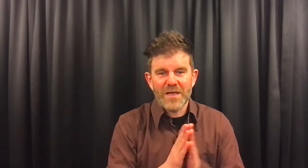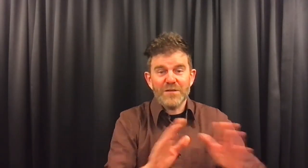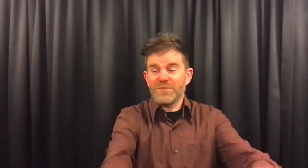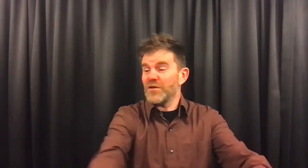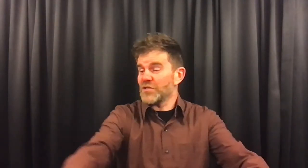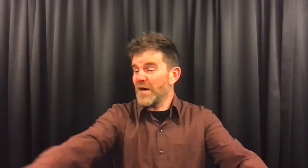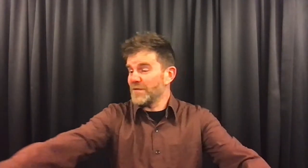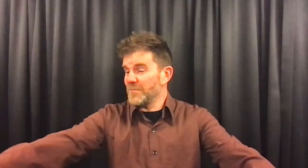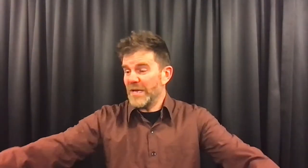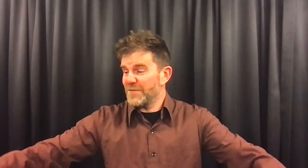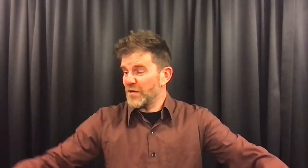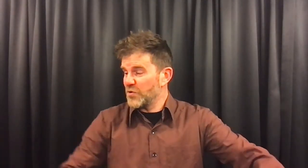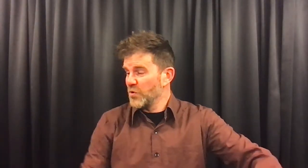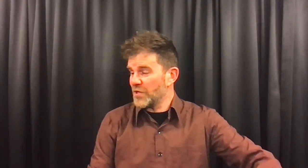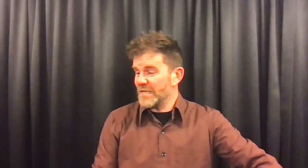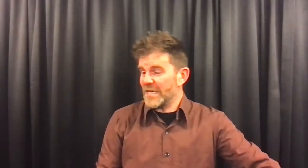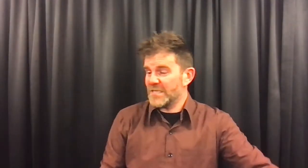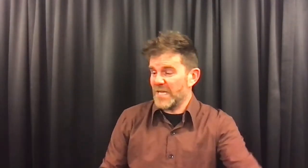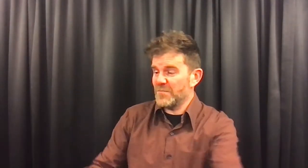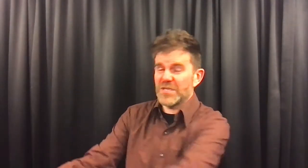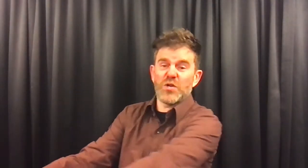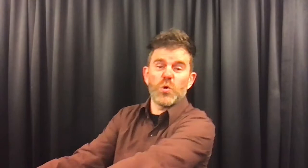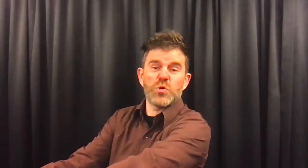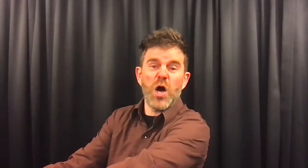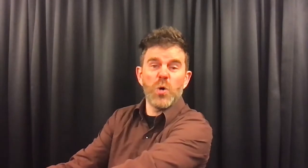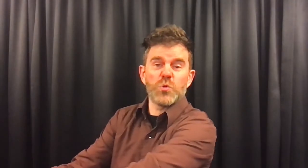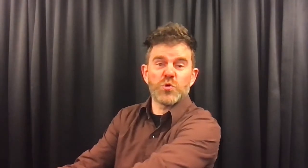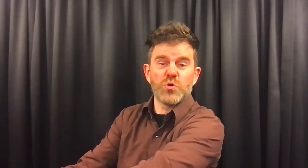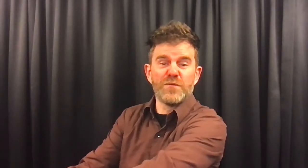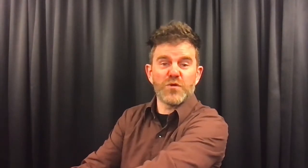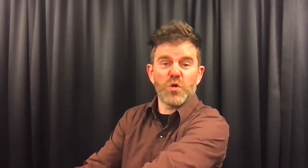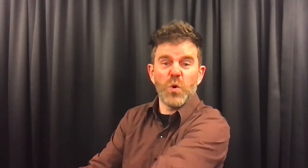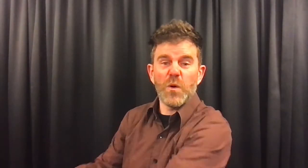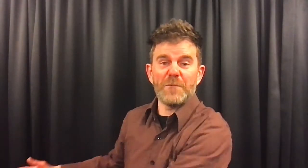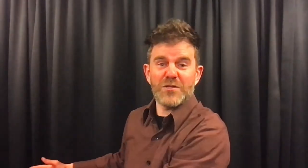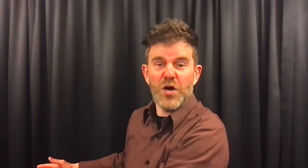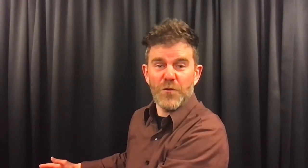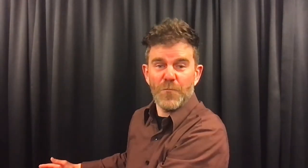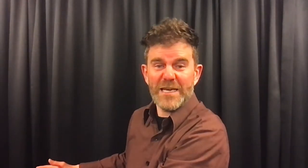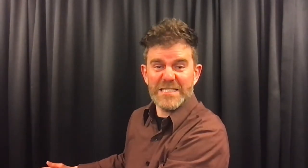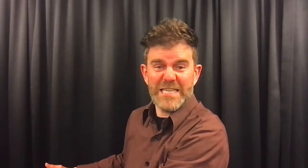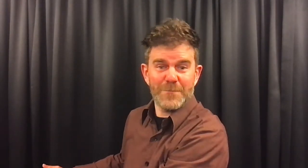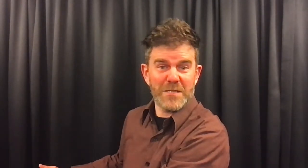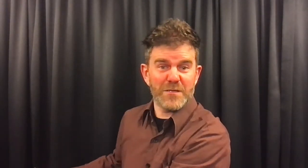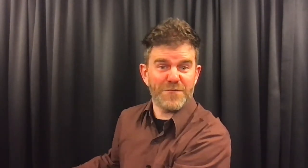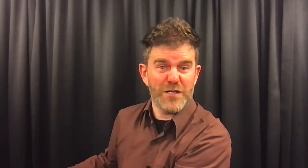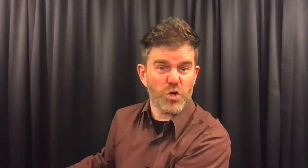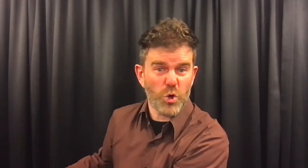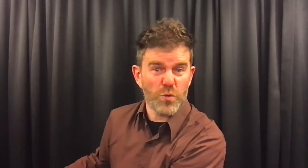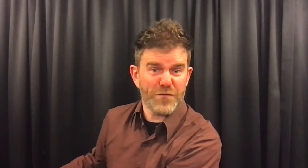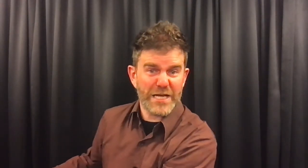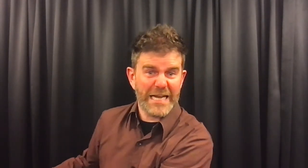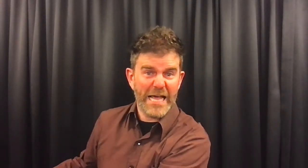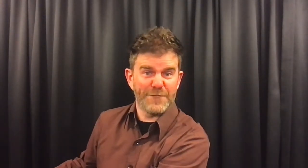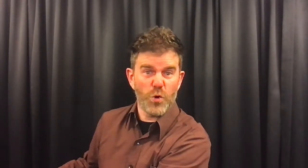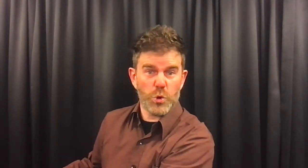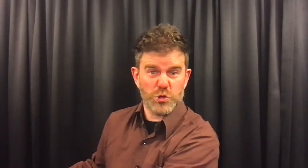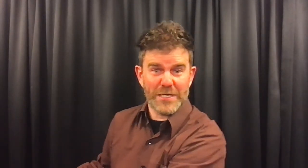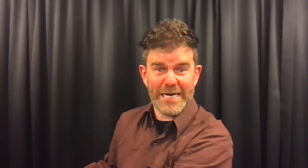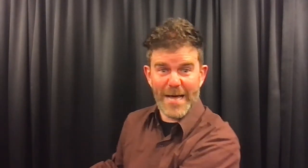De feesttafel die bleef natuurlijk gedekt staan. Maar die grote houten stoel voor de koning werd uit de weg gezet. Want die was veel te groot voor dat kleine vogeltje zonder naam.